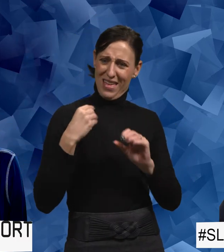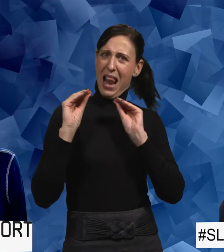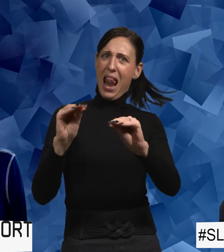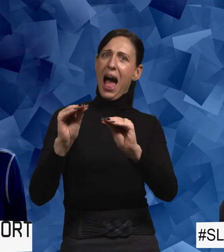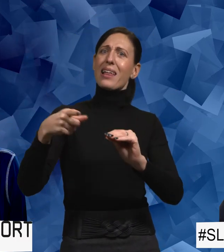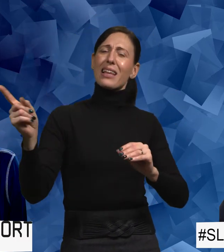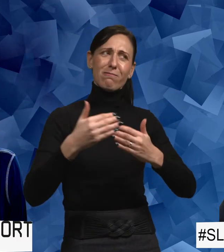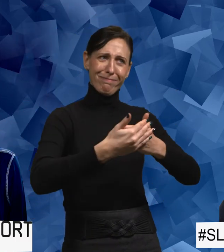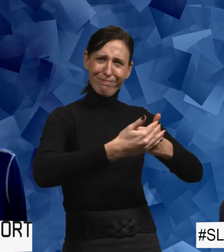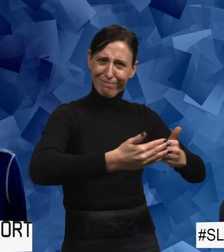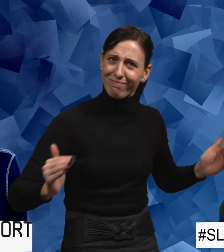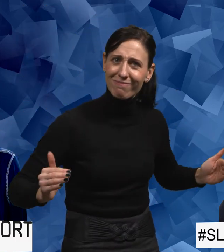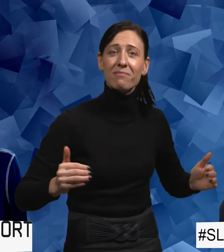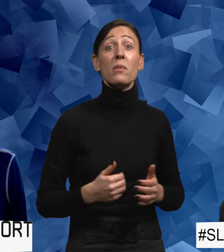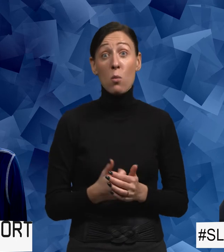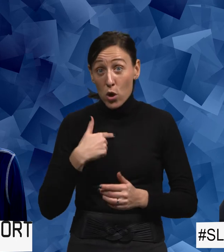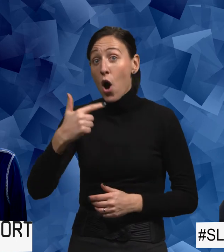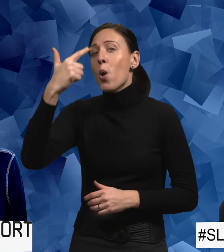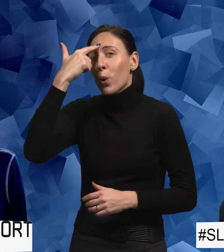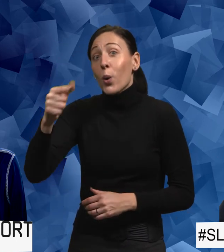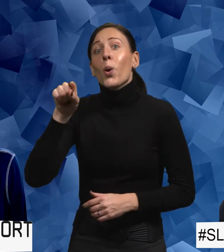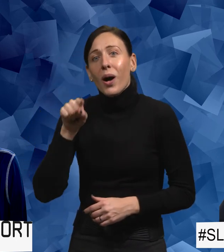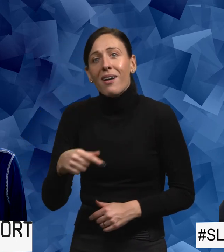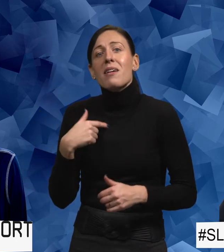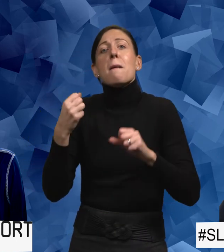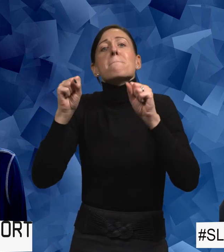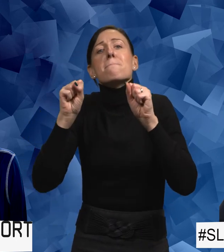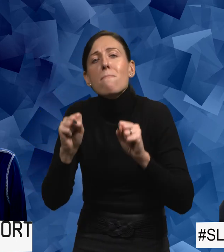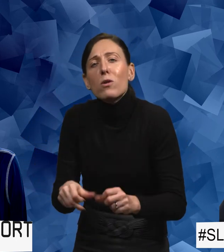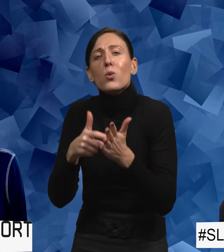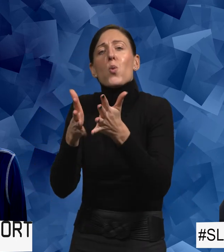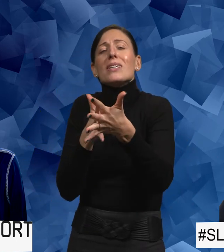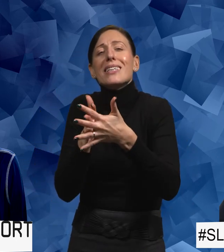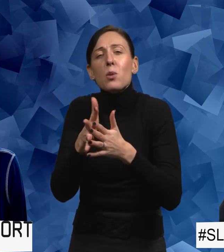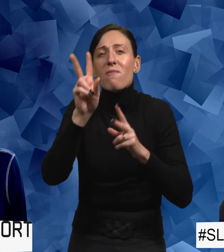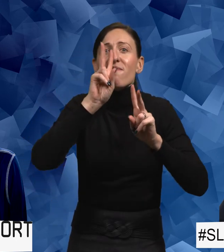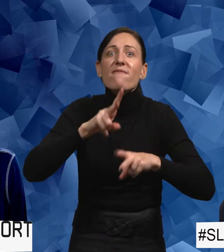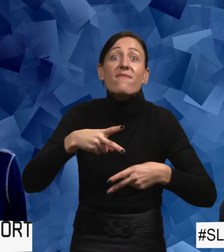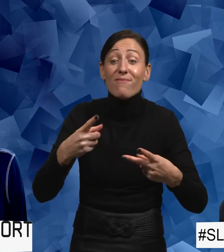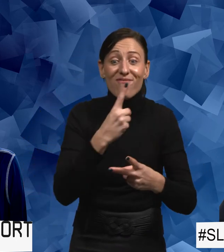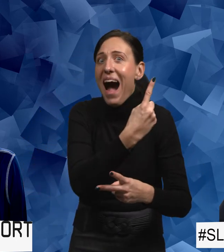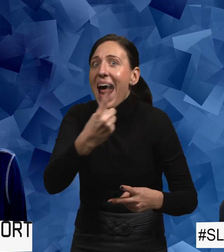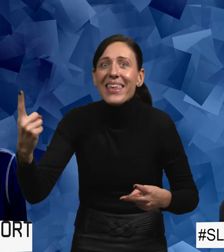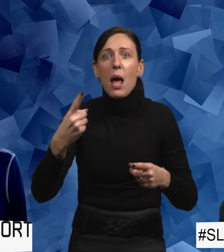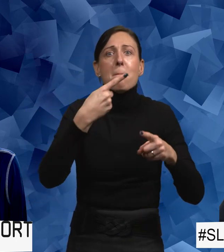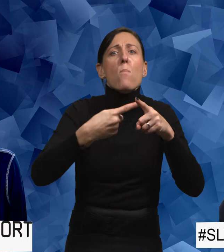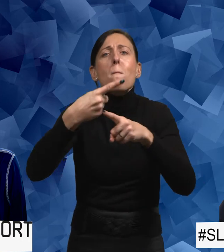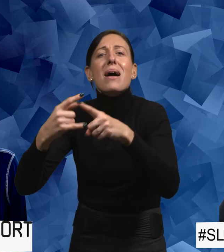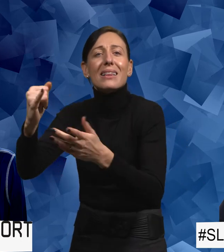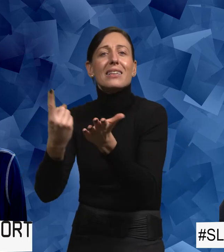integritet? Och det tror jag att du måste gå igenom varje moment i situationen. Det du